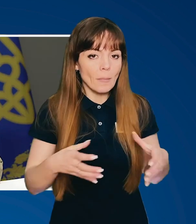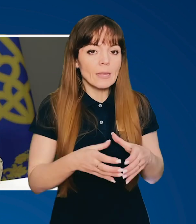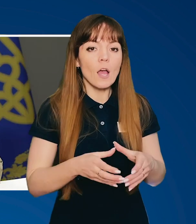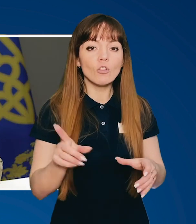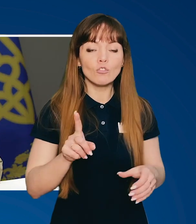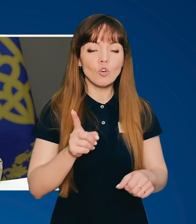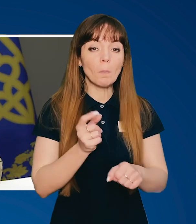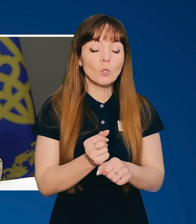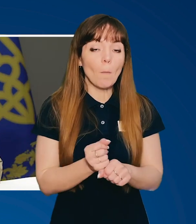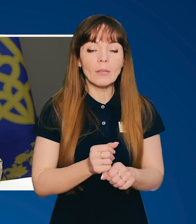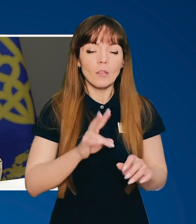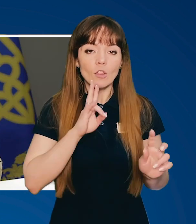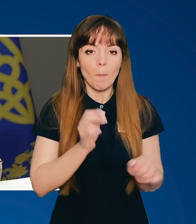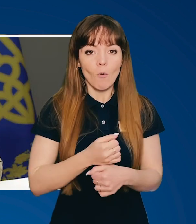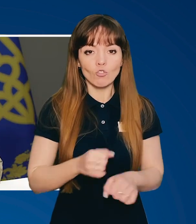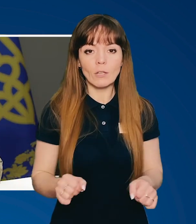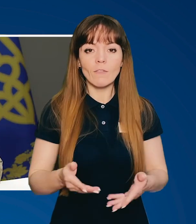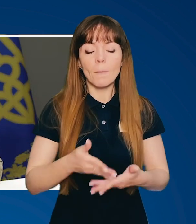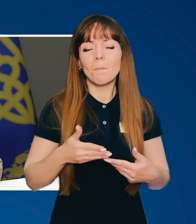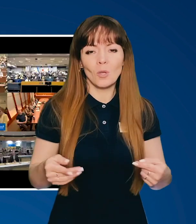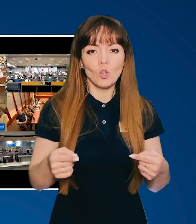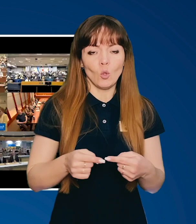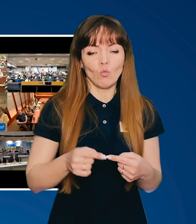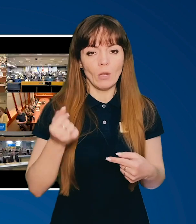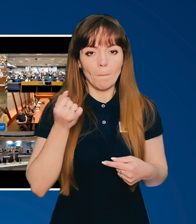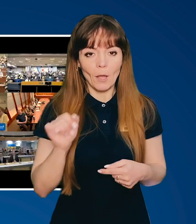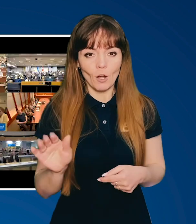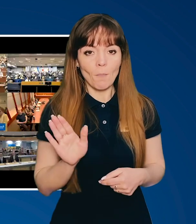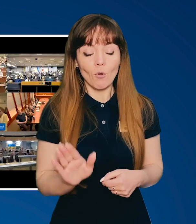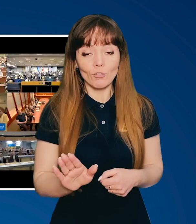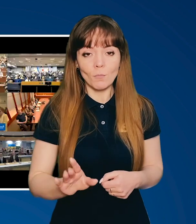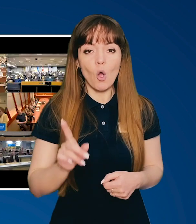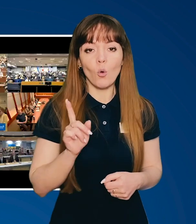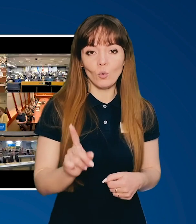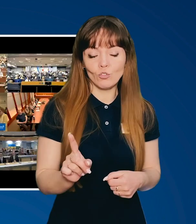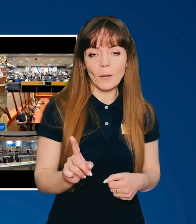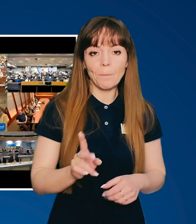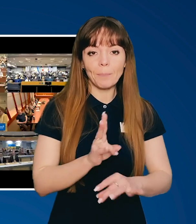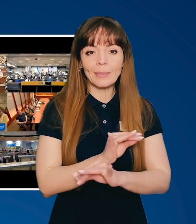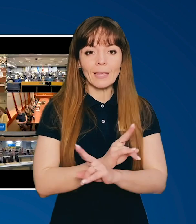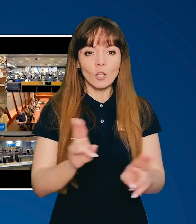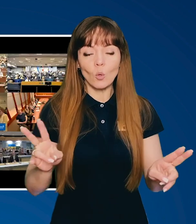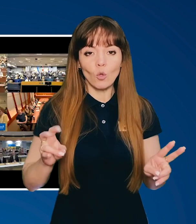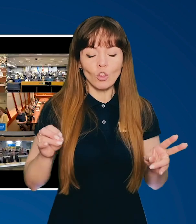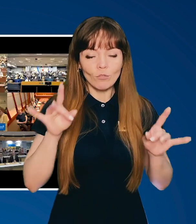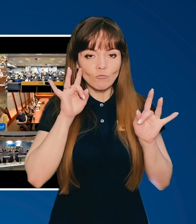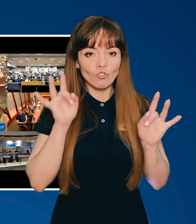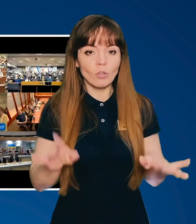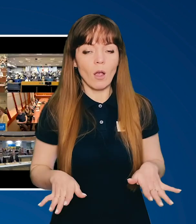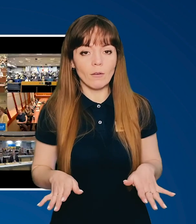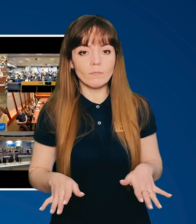'єдналися, щоб зробити неможливе. Ми точно переможемо, хоча ніхто не чекав